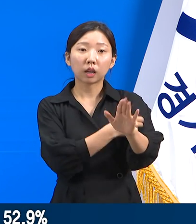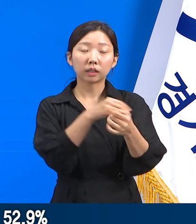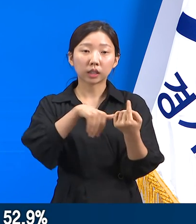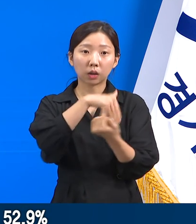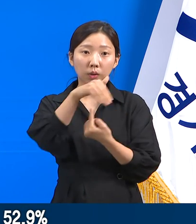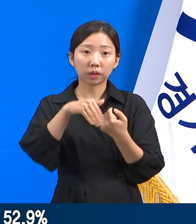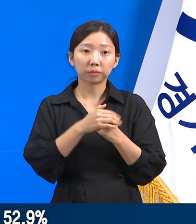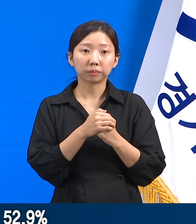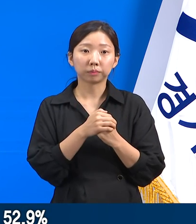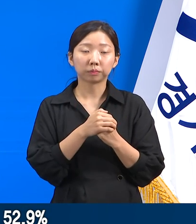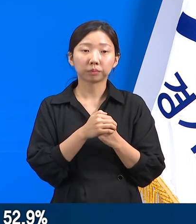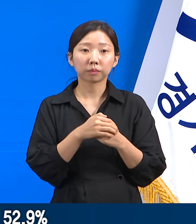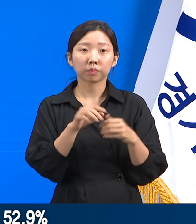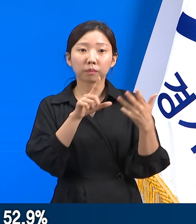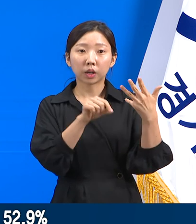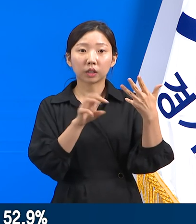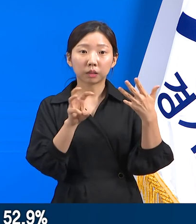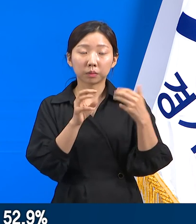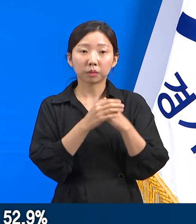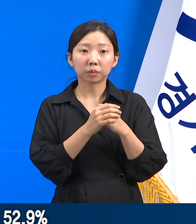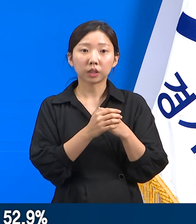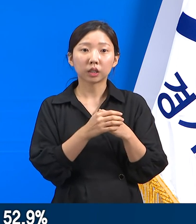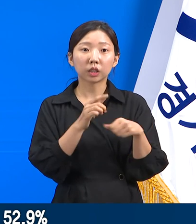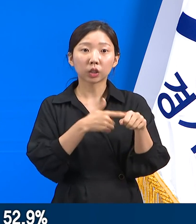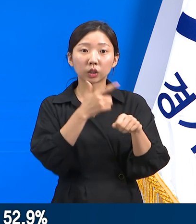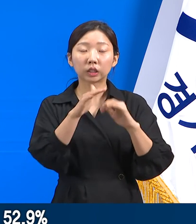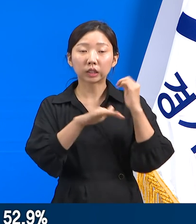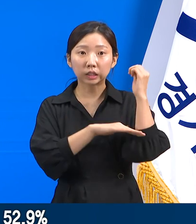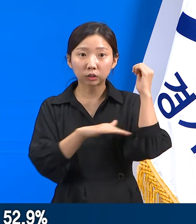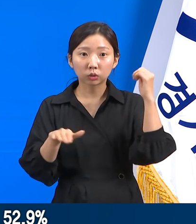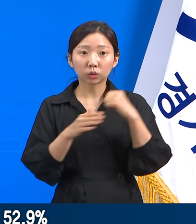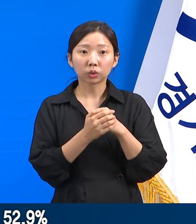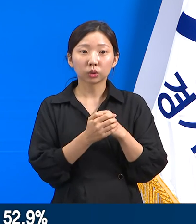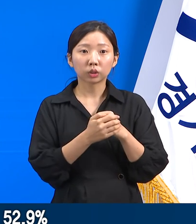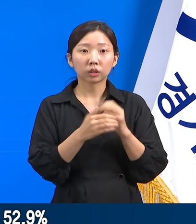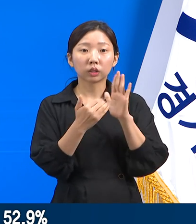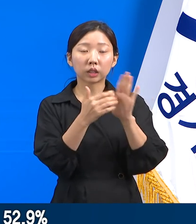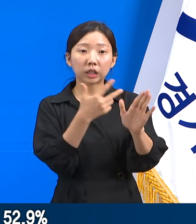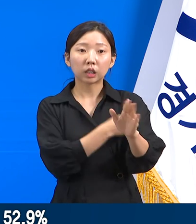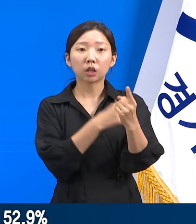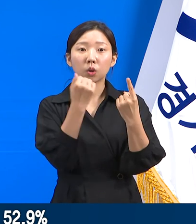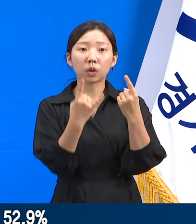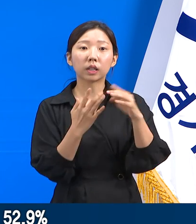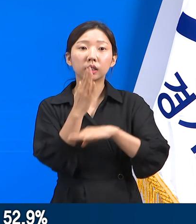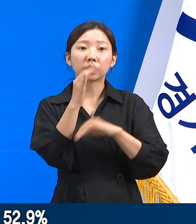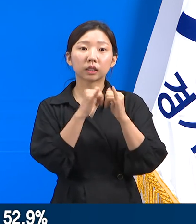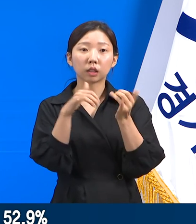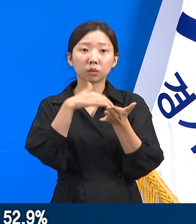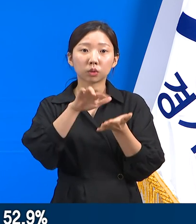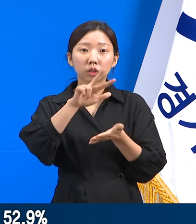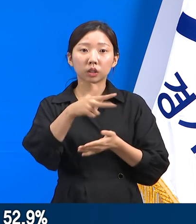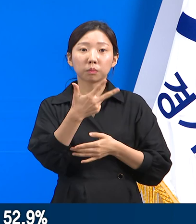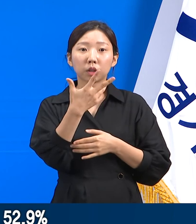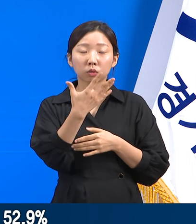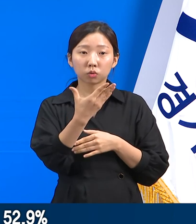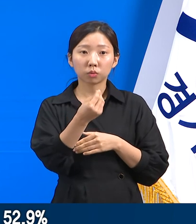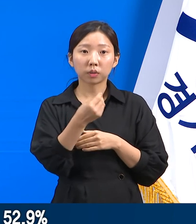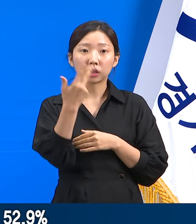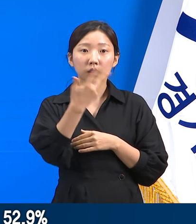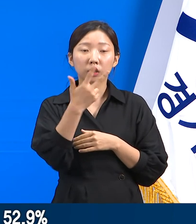8월 30일 18시 기준 도내에서 코로나19 예방접종을 1회 이상 받은 사람은 총 709만 7